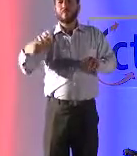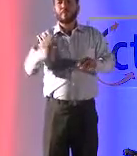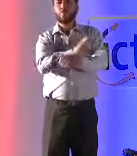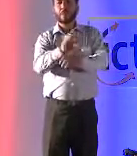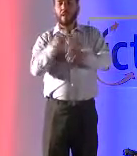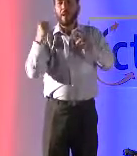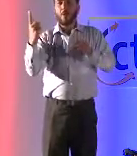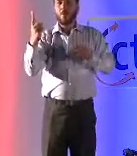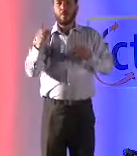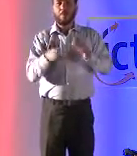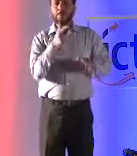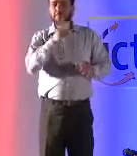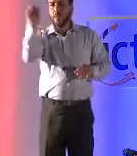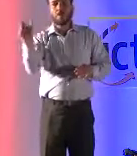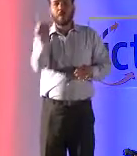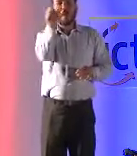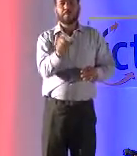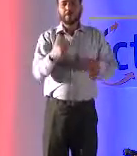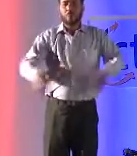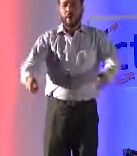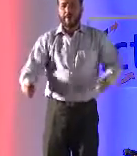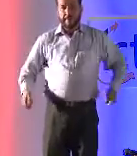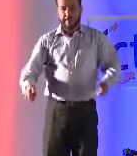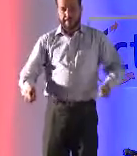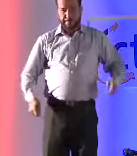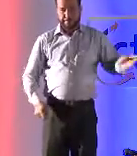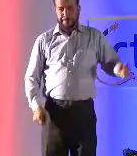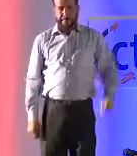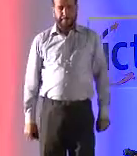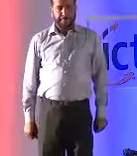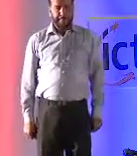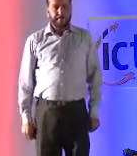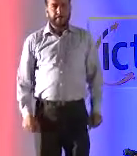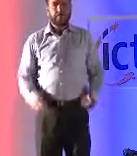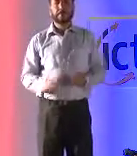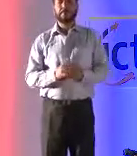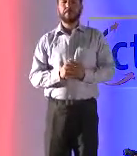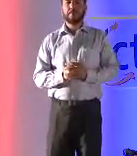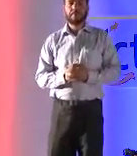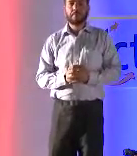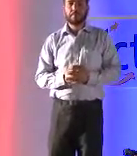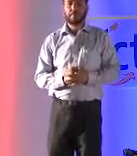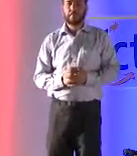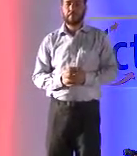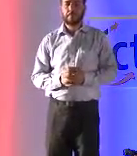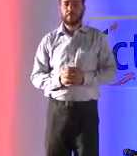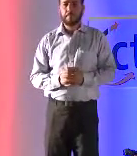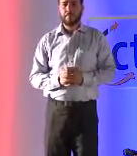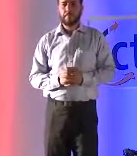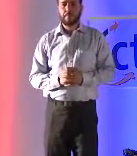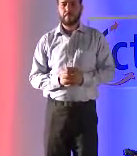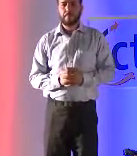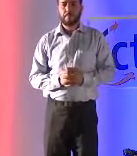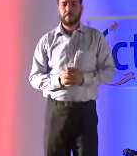التقنيات التي تستخدم من قبل أشخاص ذوي أحاق حركية ثم نحن نقوم بعملت من